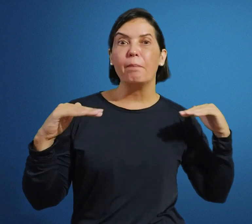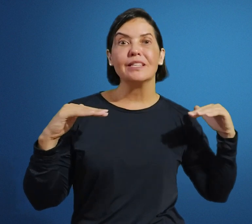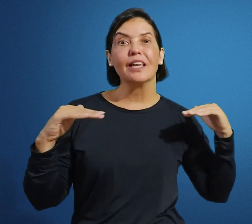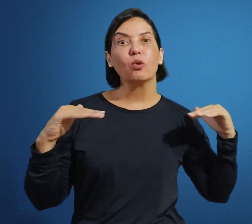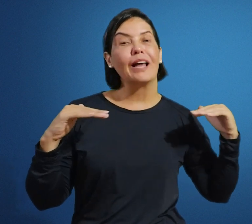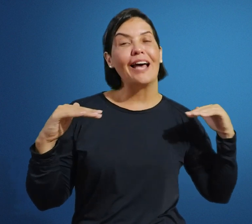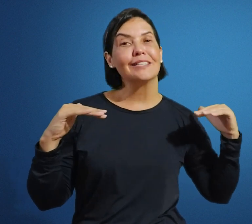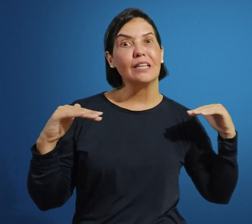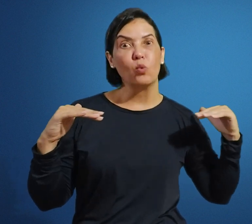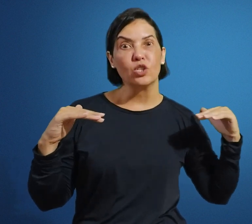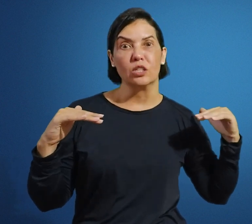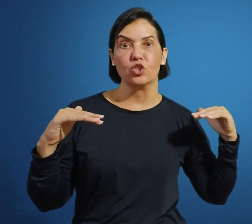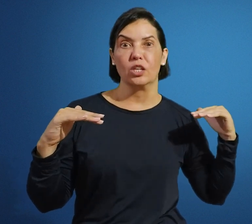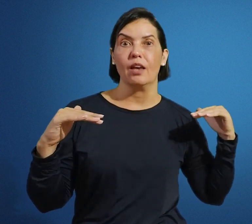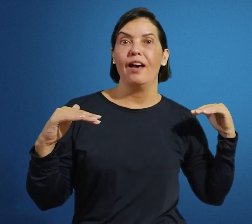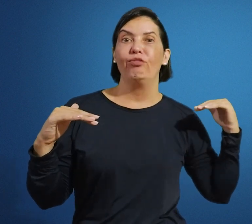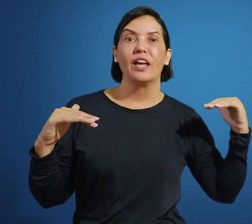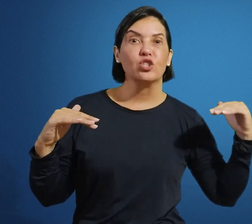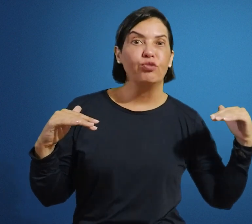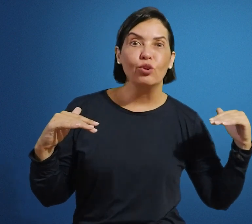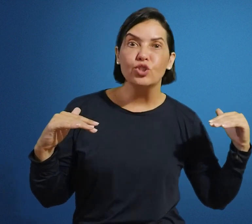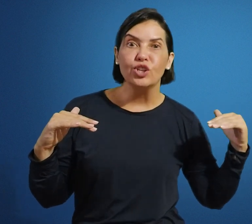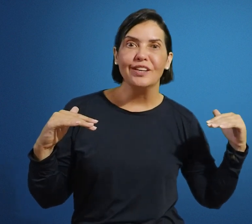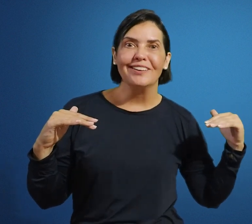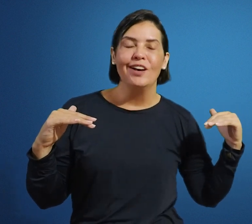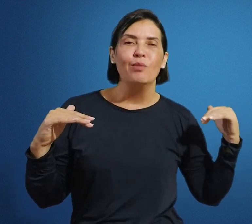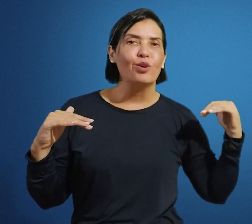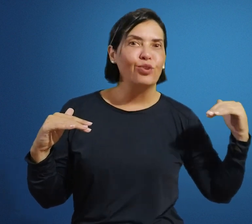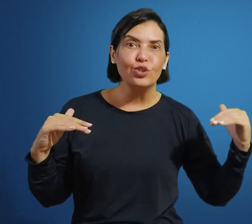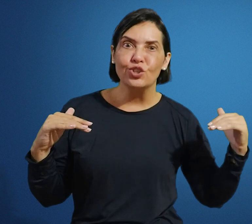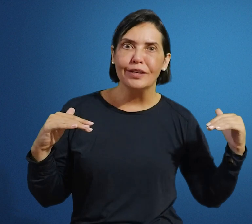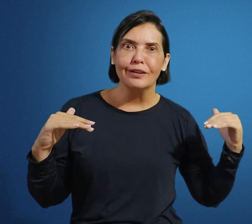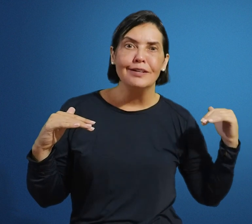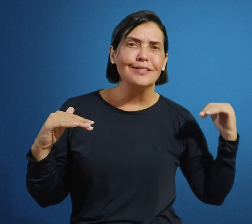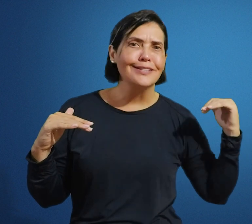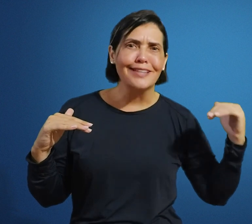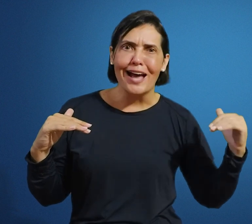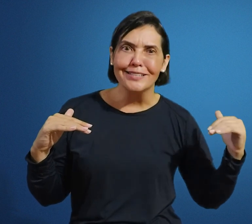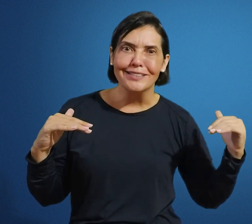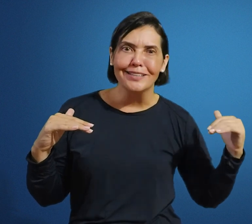apresentam classes linguísticas de fonética e fonologia, morfologia, sintaxe,